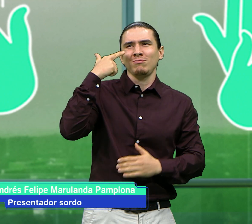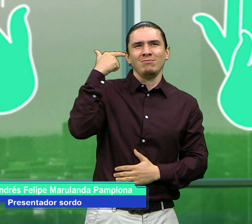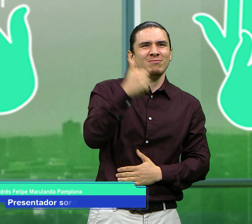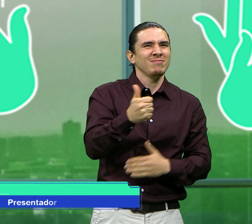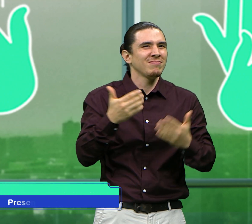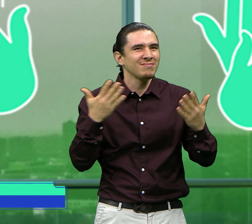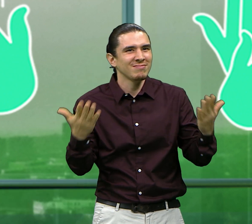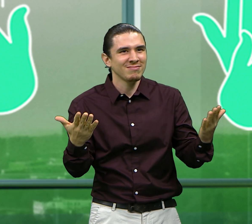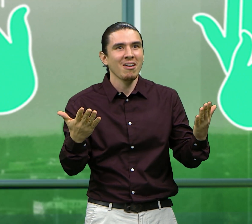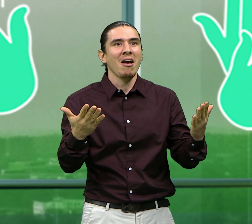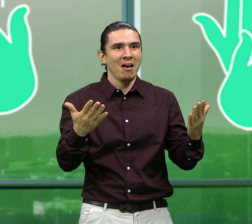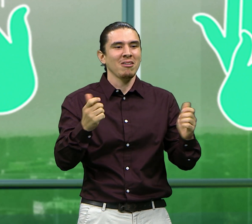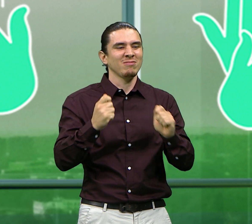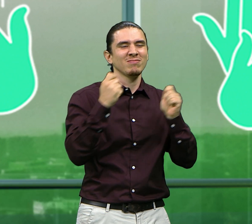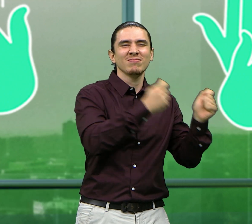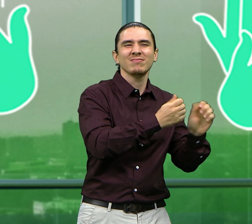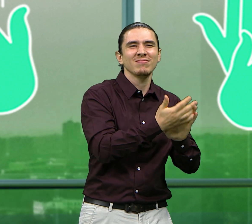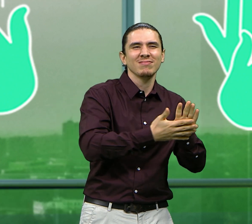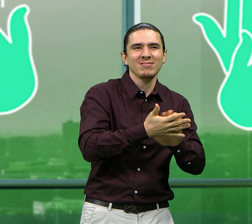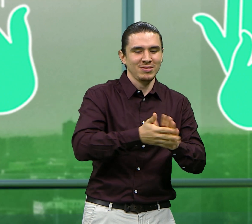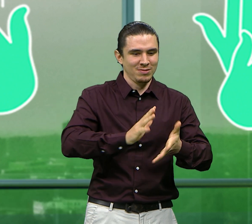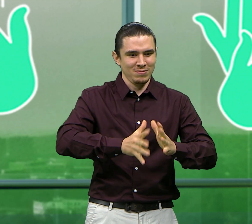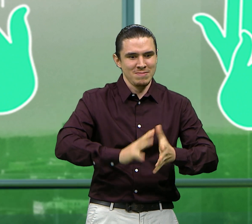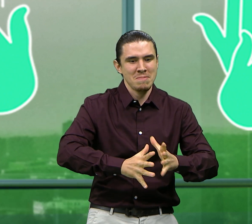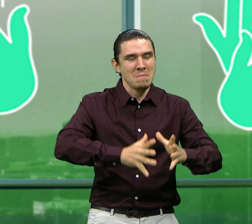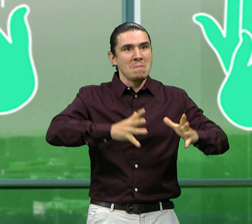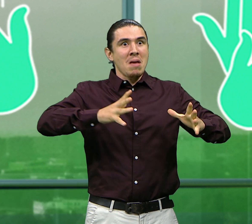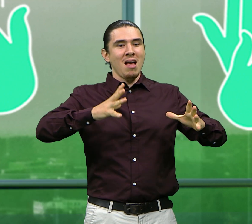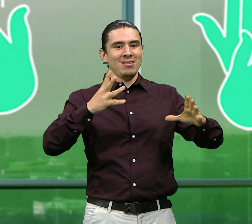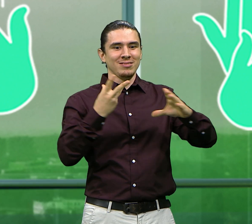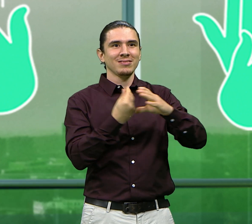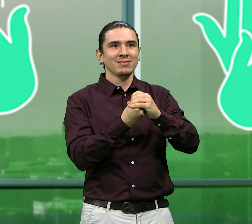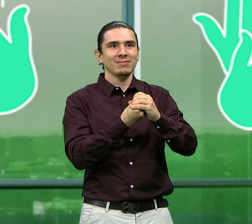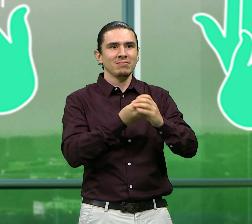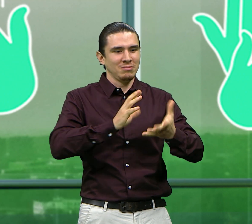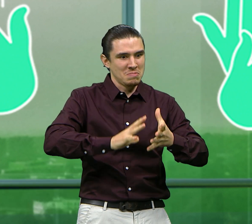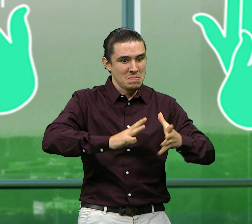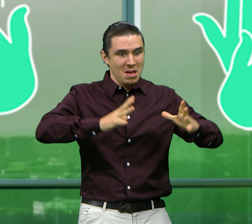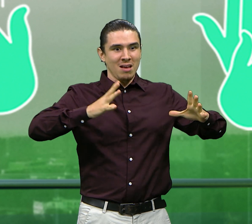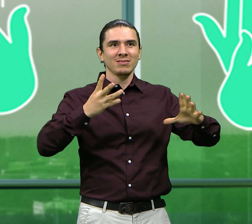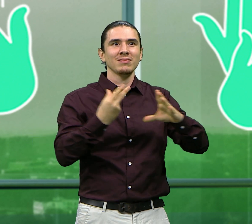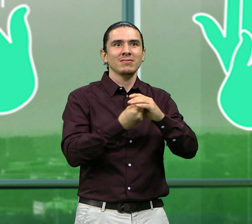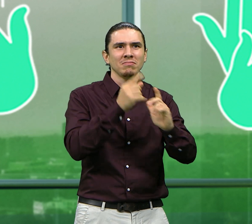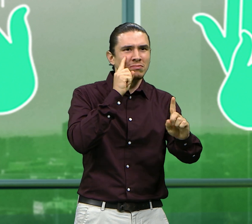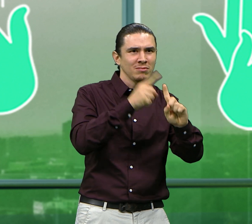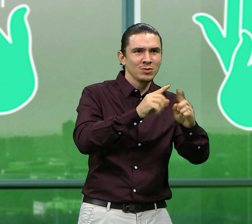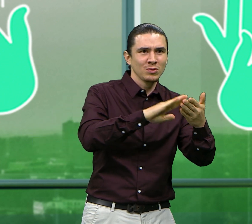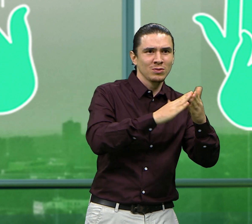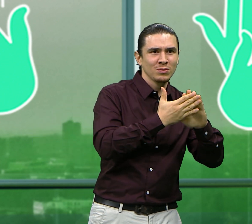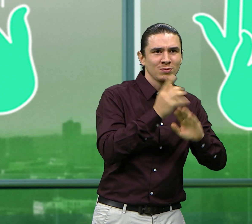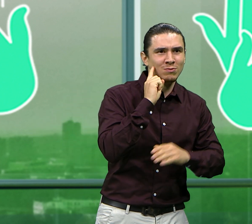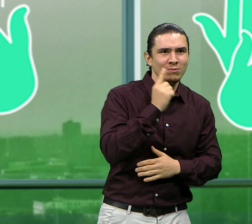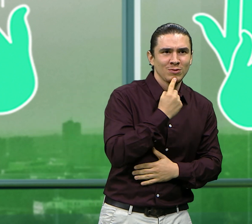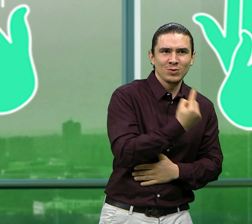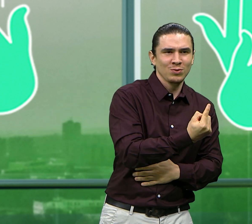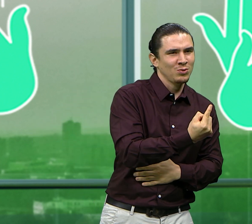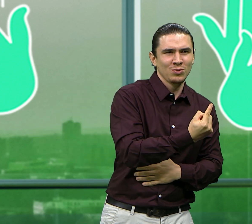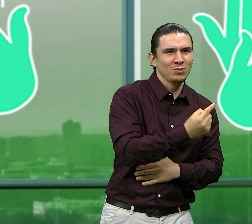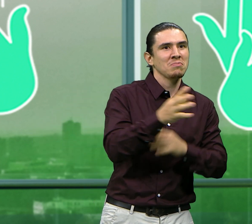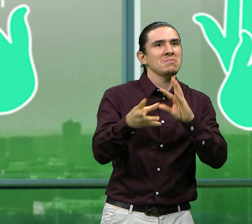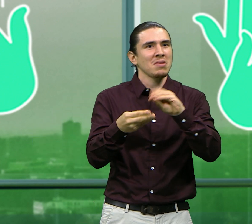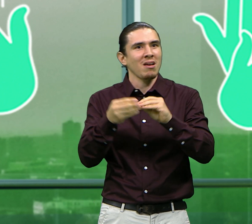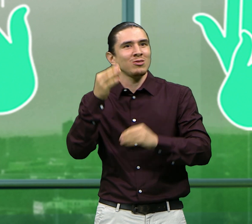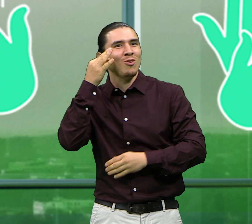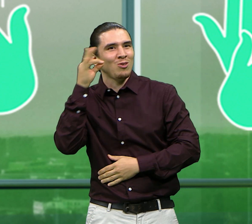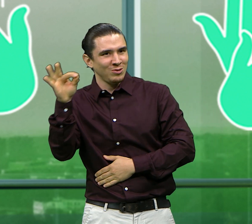Soy presentador sordo del nuevo programa de Teleantioquia para más señas. Es un programa de inclusión no solo para sordos,